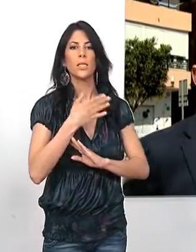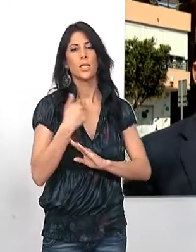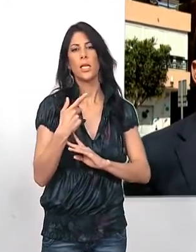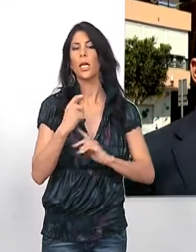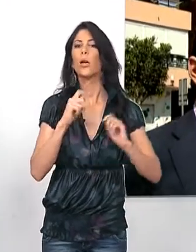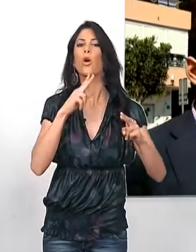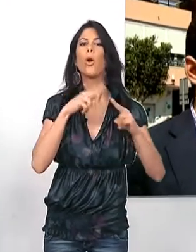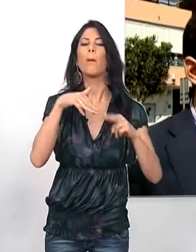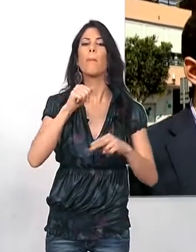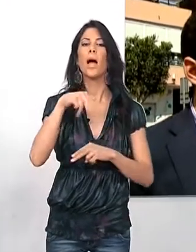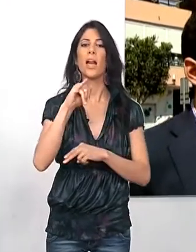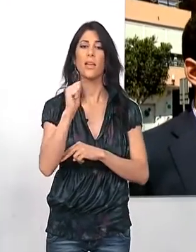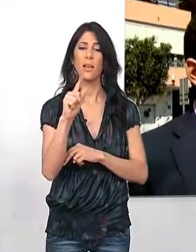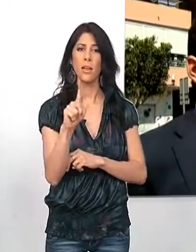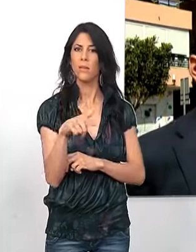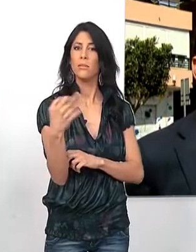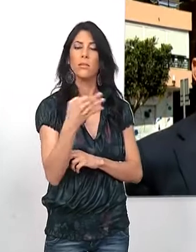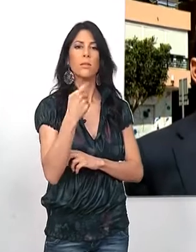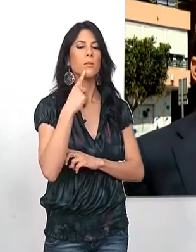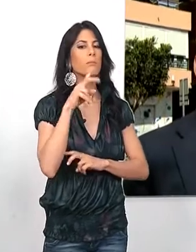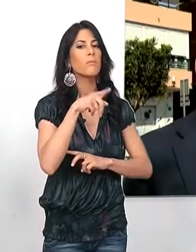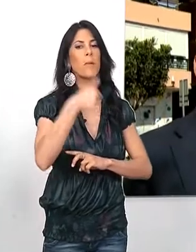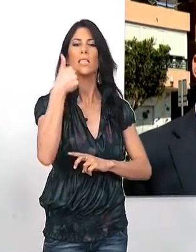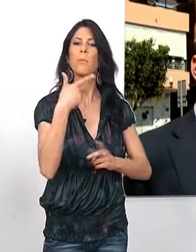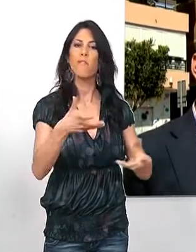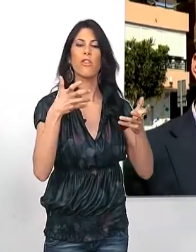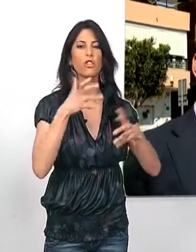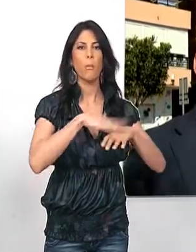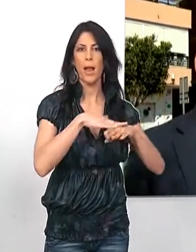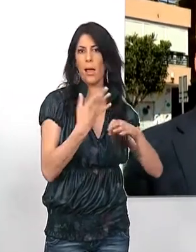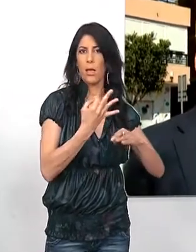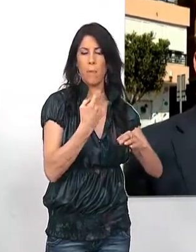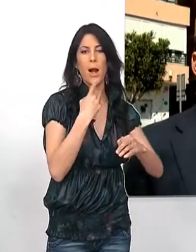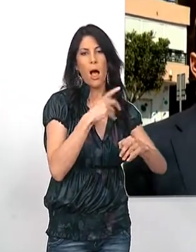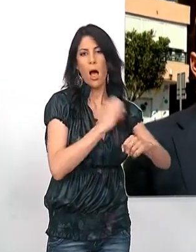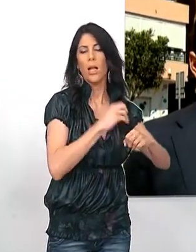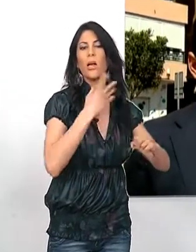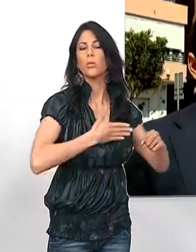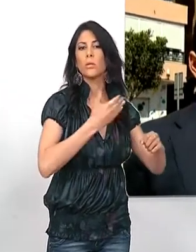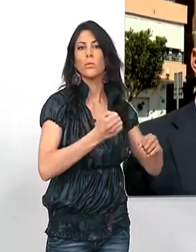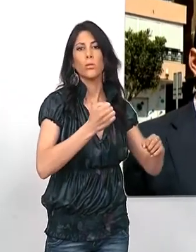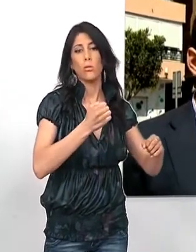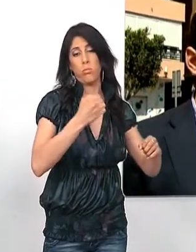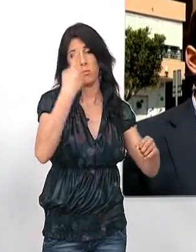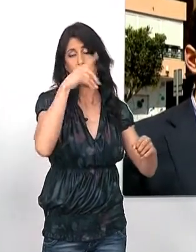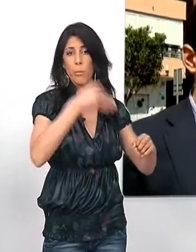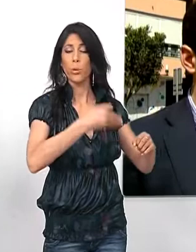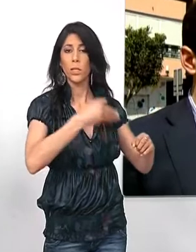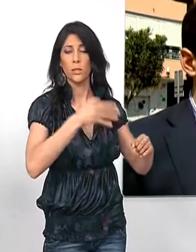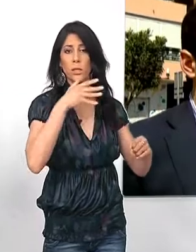concesión de manial, porque entendemos que es la más beneficiosa para las arcas del Ayuntamiento, que es tan importante hoy en día, como